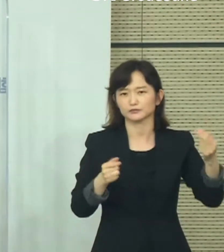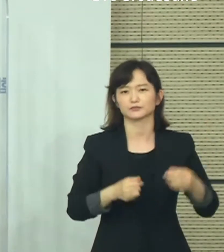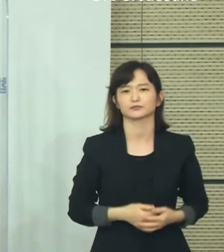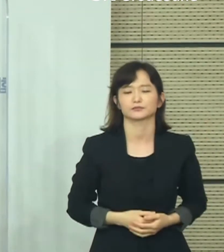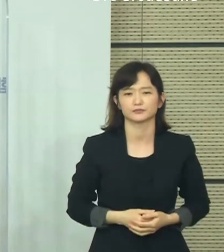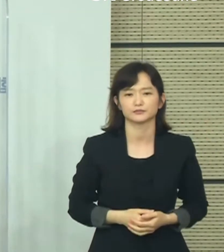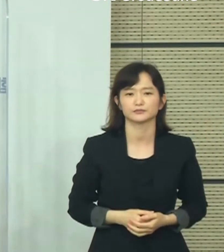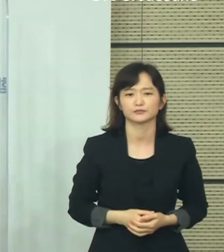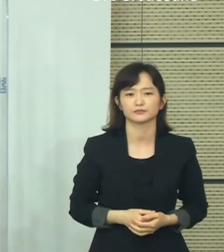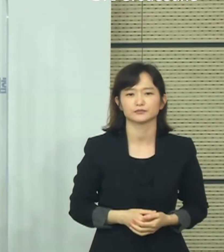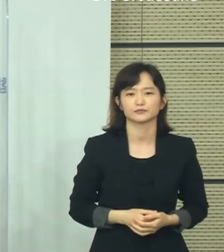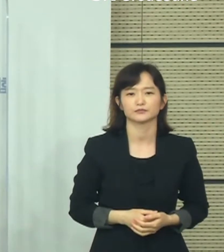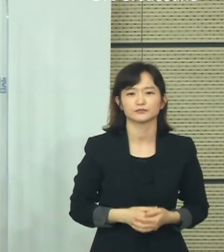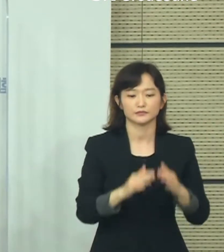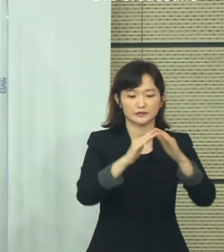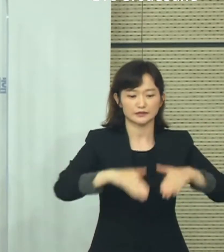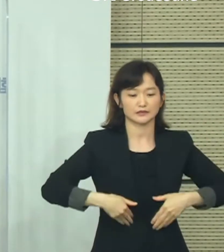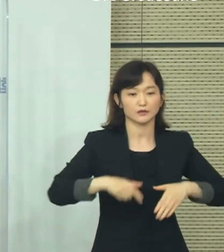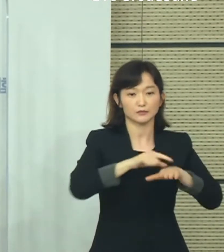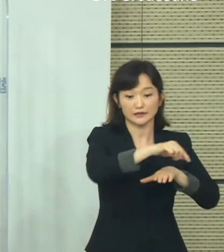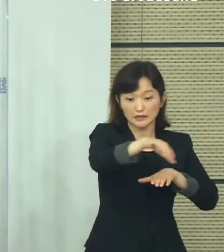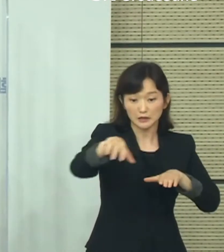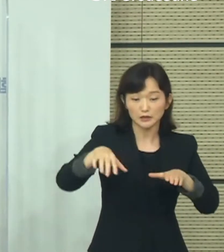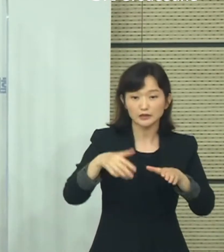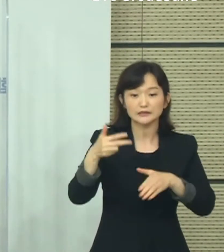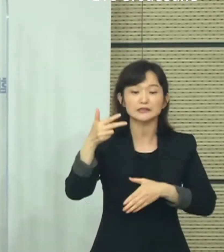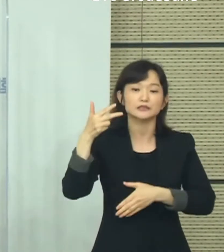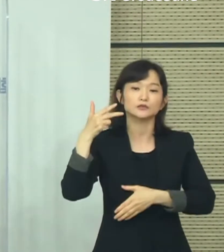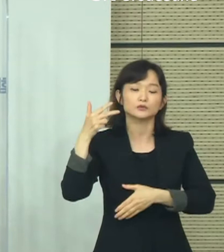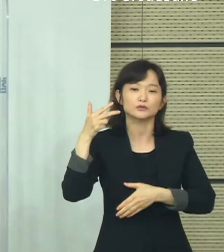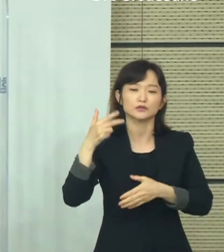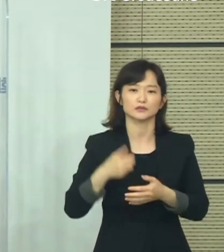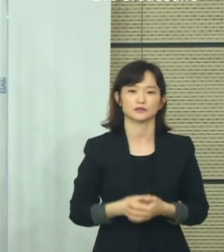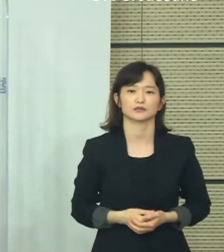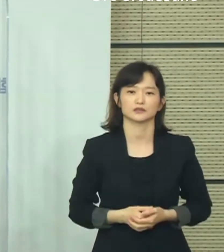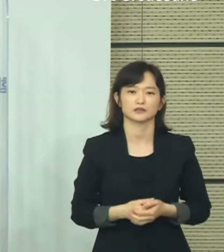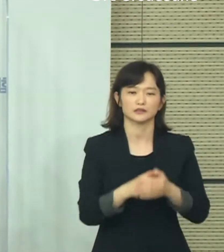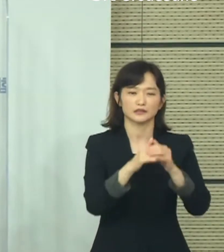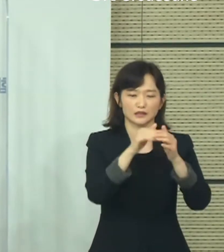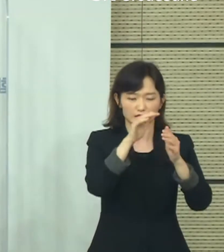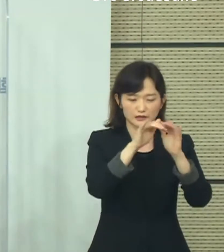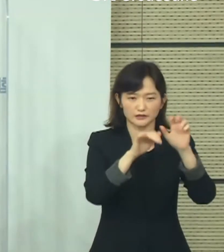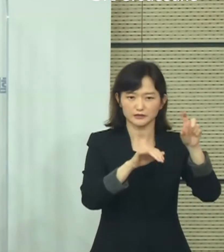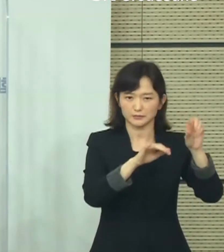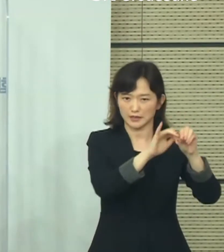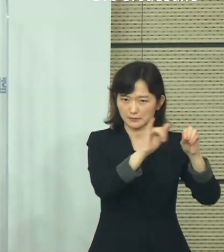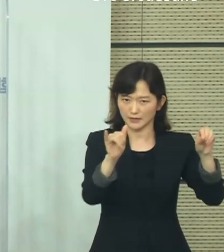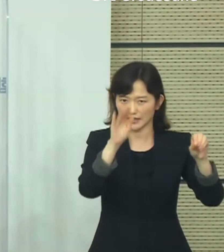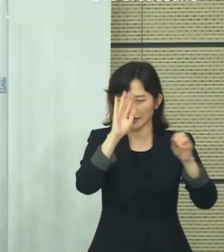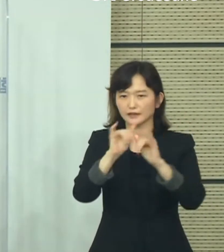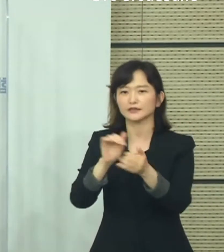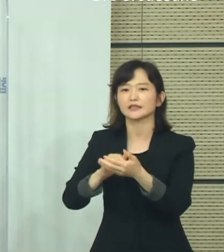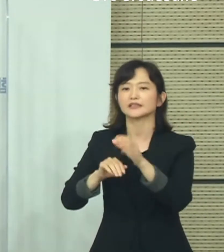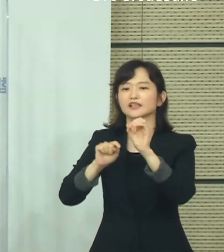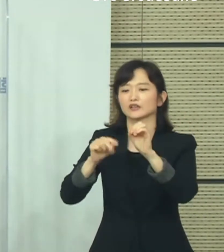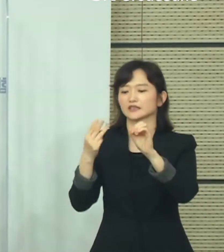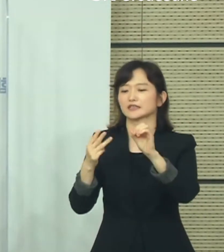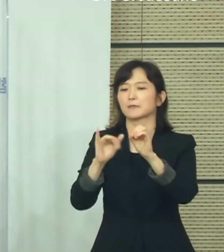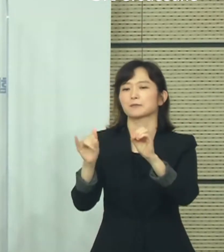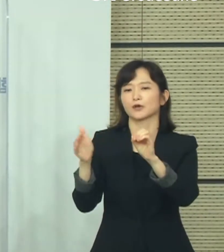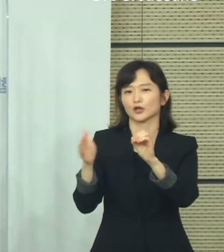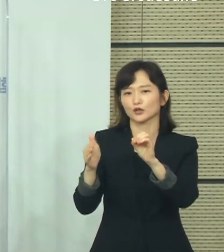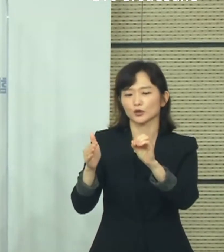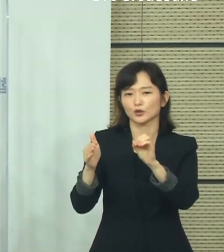전남 지역도 적용 전 일주일간 인구 10만 명당 환자 수는 0.3명 수준이었으나